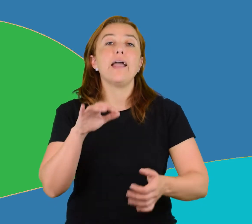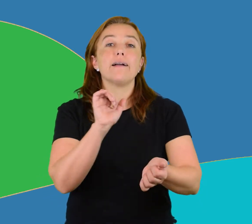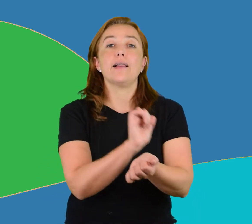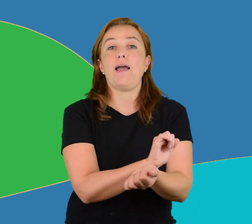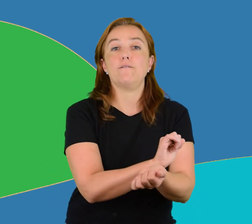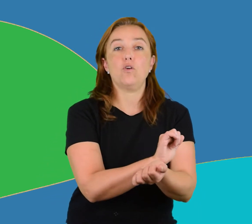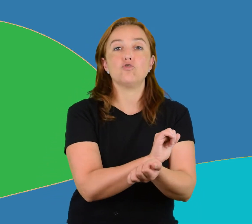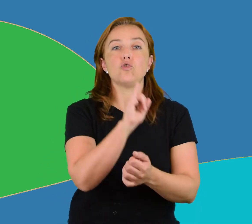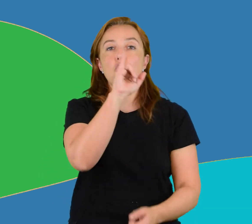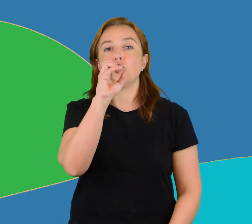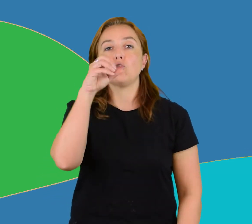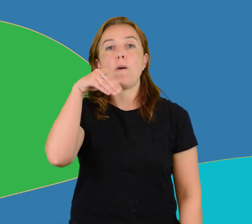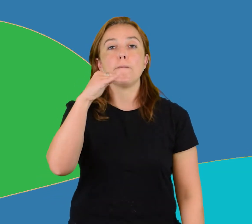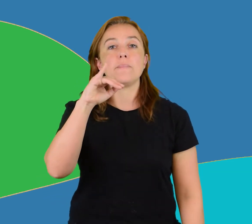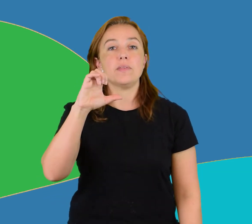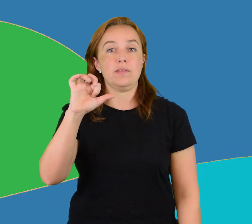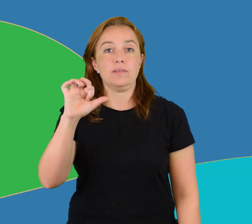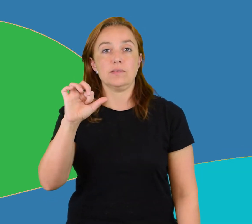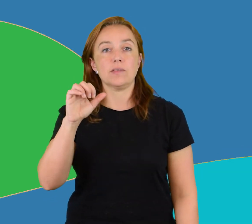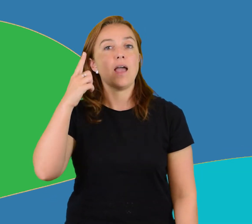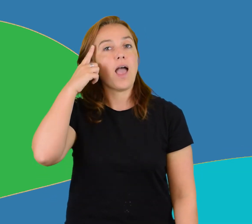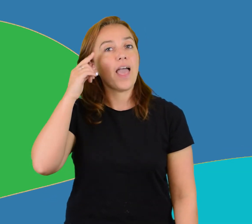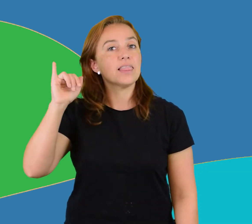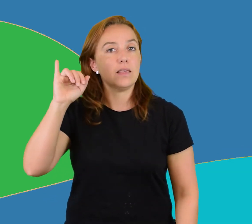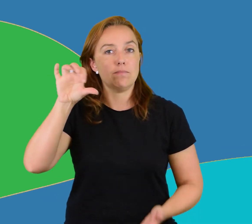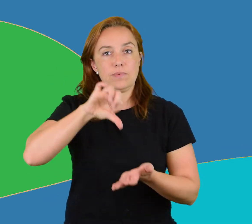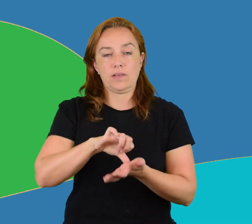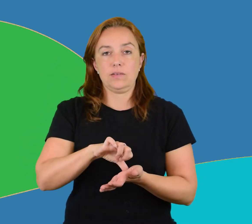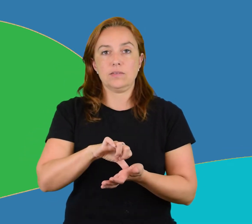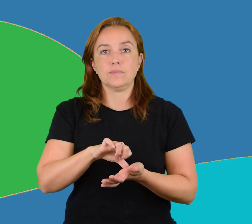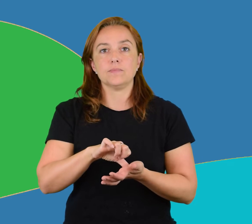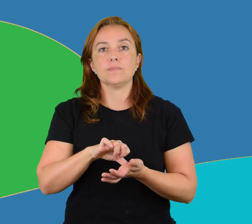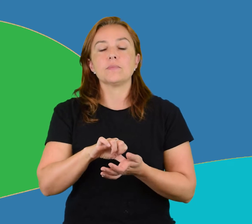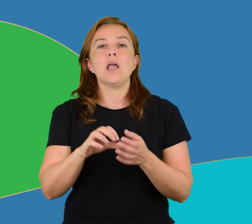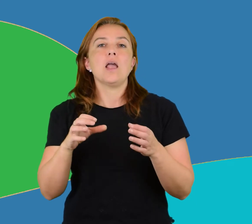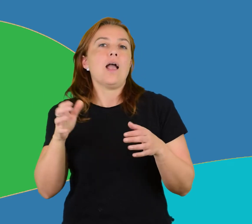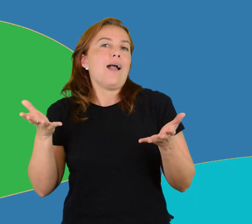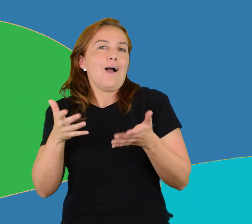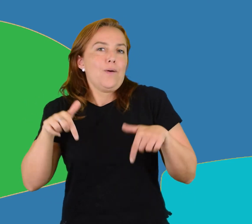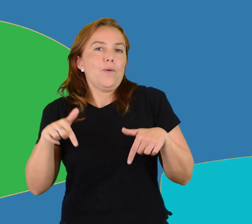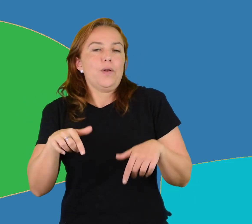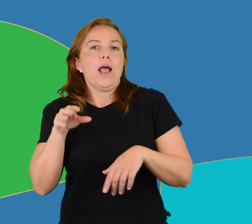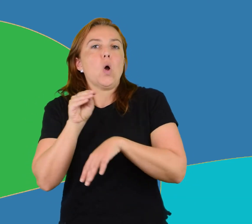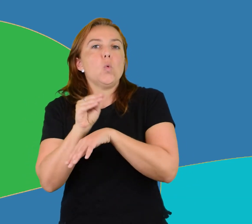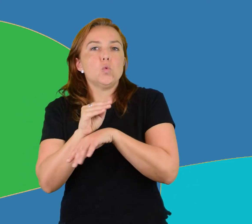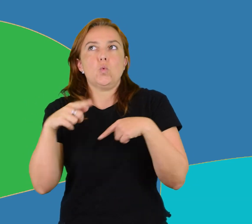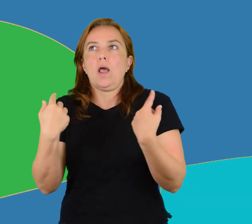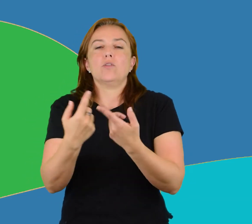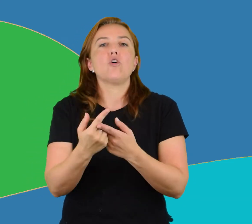Esclavos zombies en Haití. En nuestra cultura los zombies son considerados personajes creados por